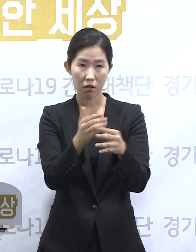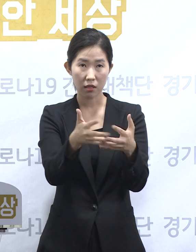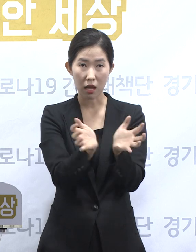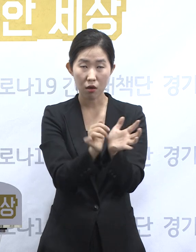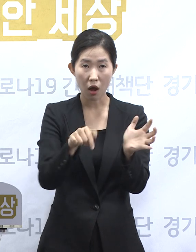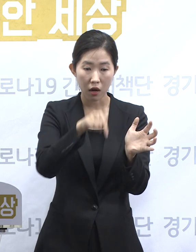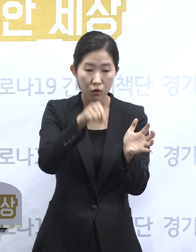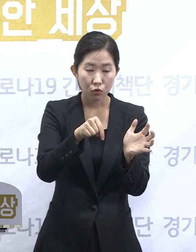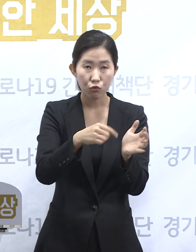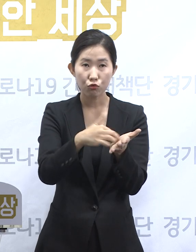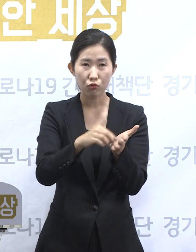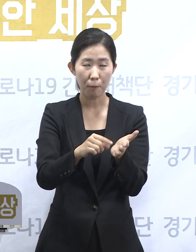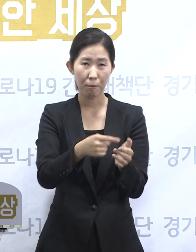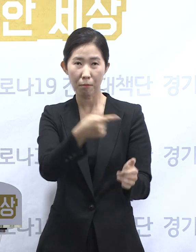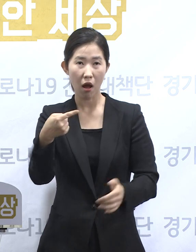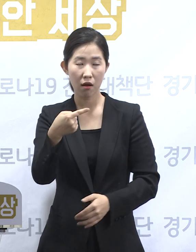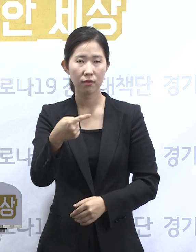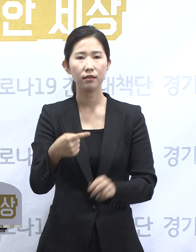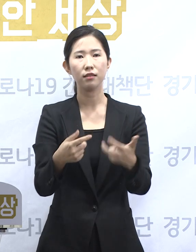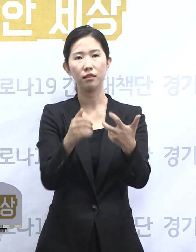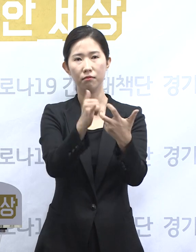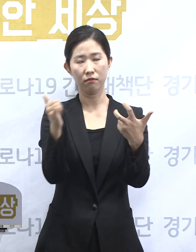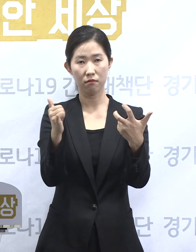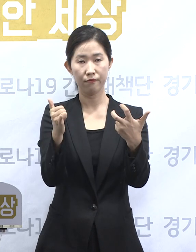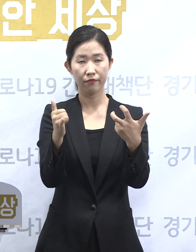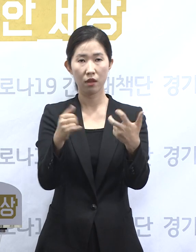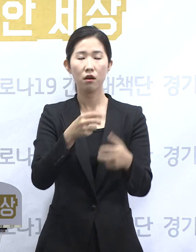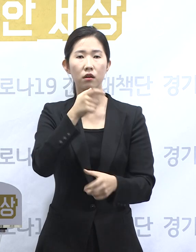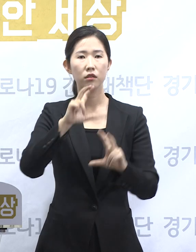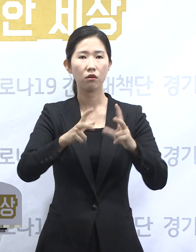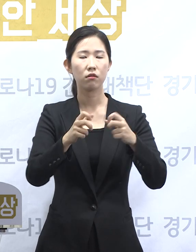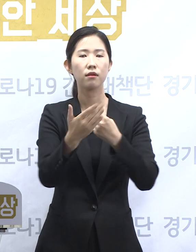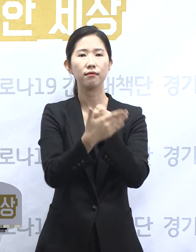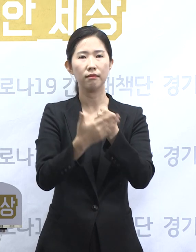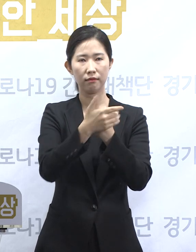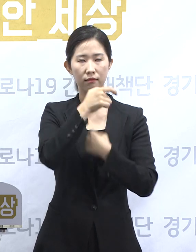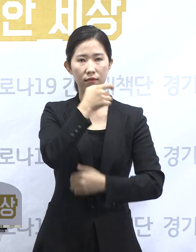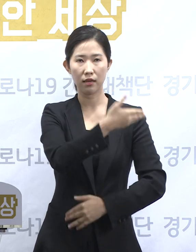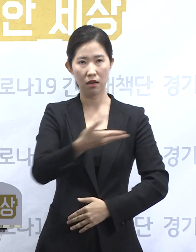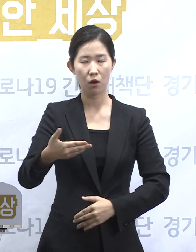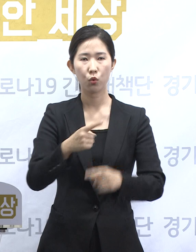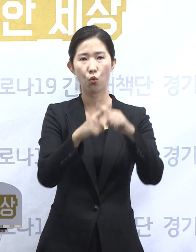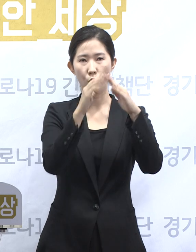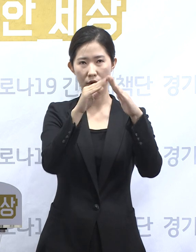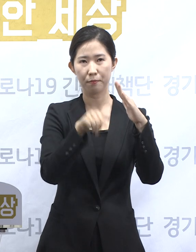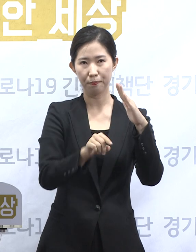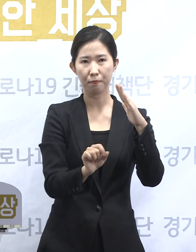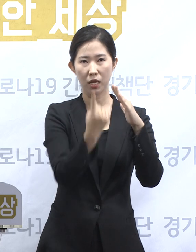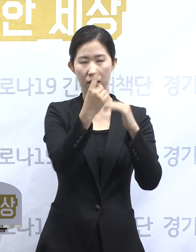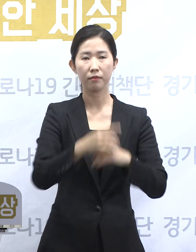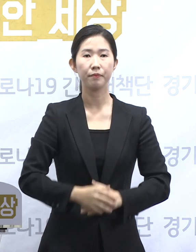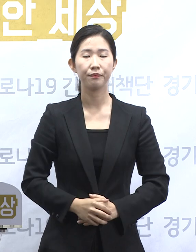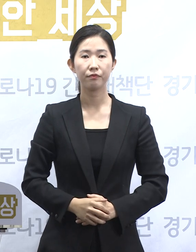70명의 확진자가 발생한 성남은행의관 교회 관련 그룹입니다. 한편